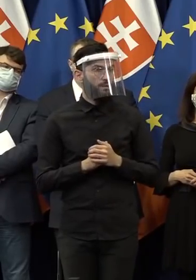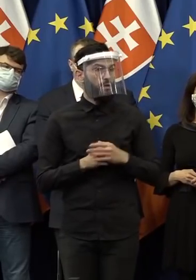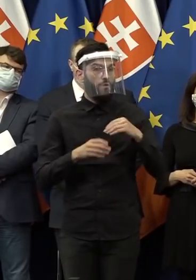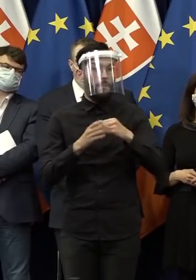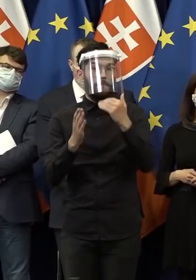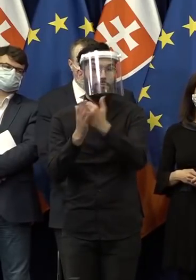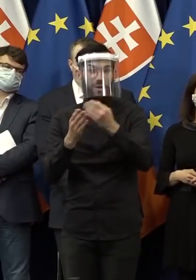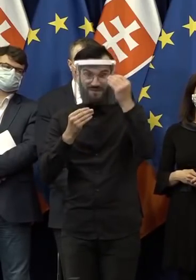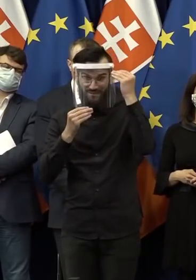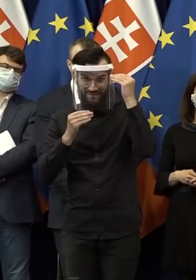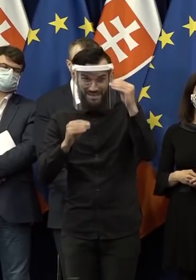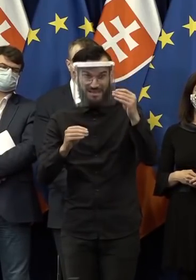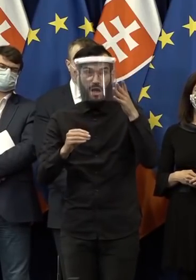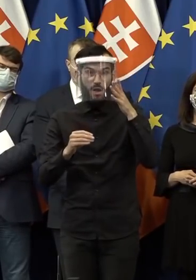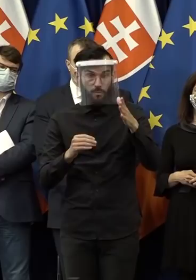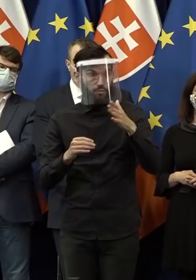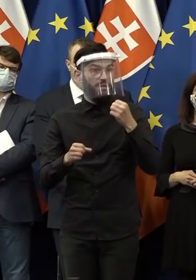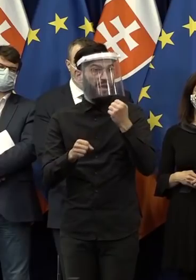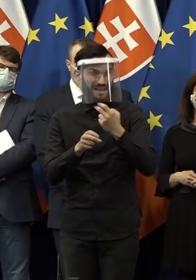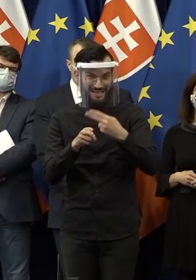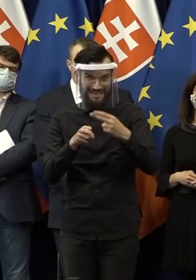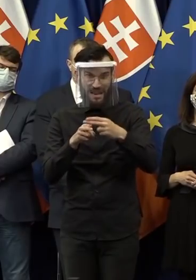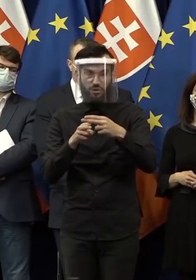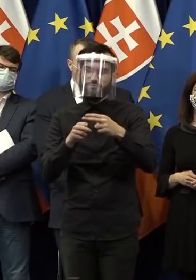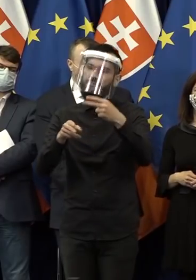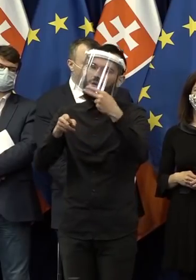vyhlásenie aj stratifikáciu alebo zohľadňuje stratifikáciu nemocnic?